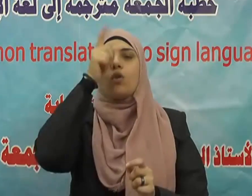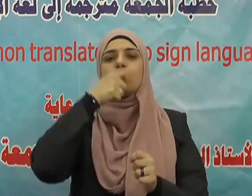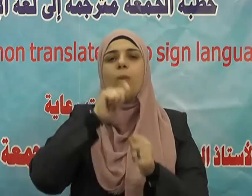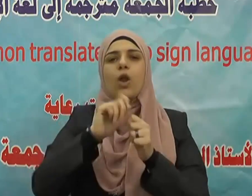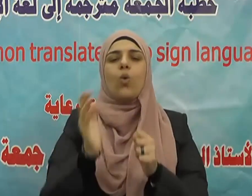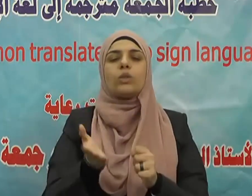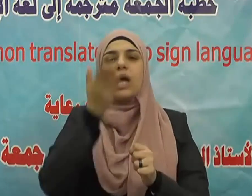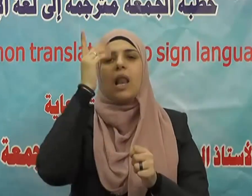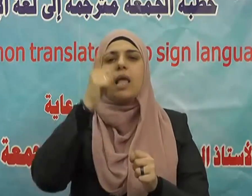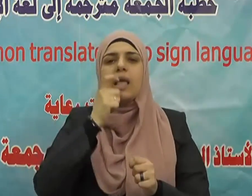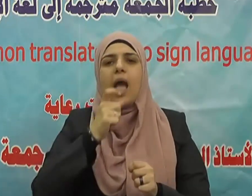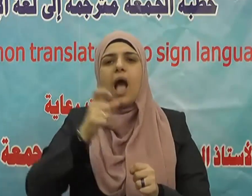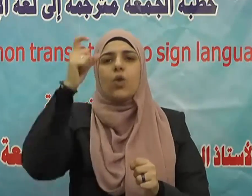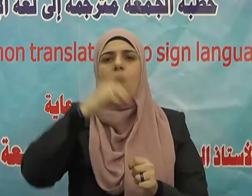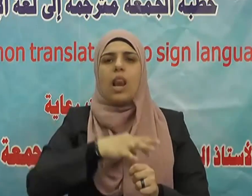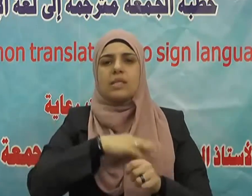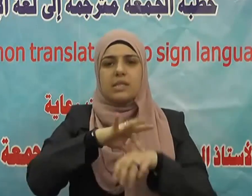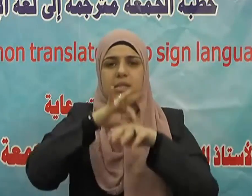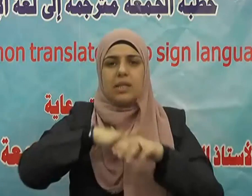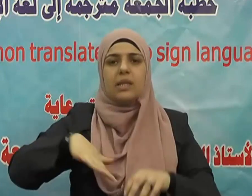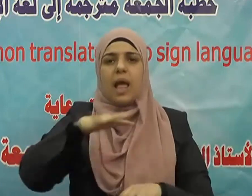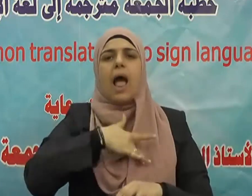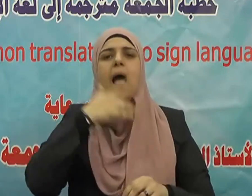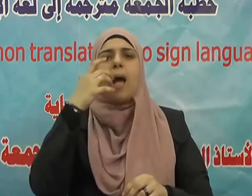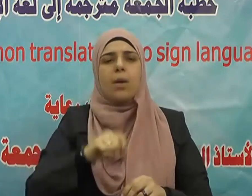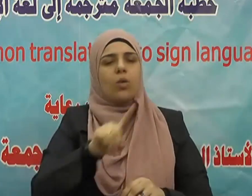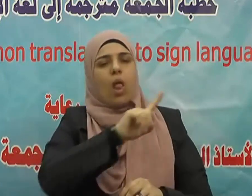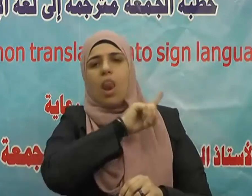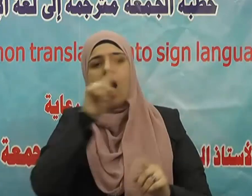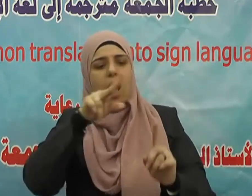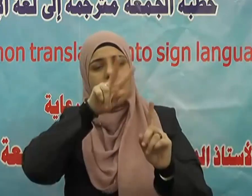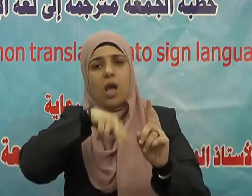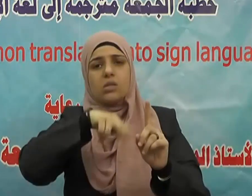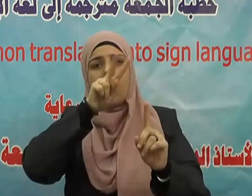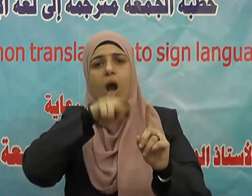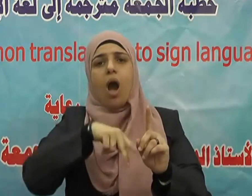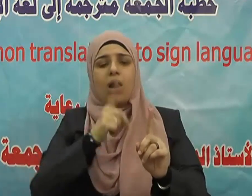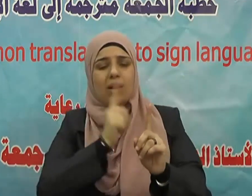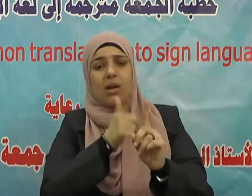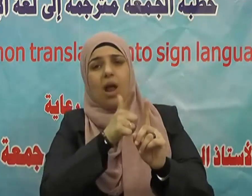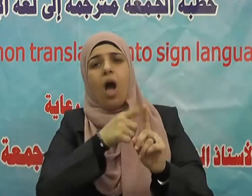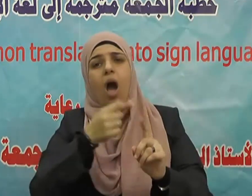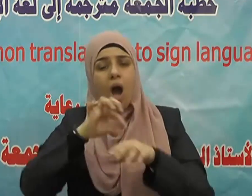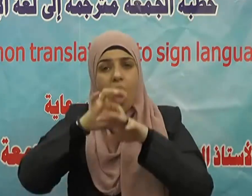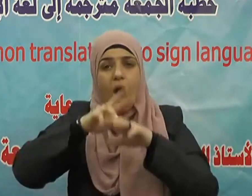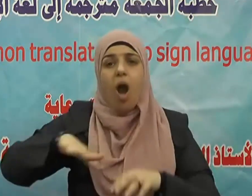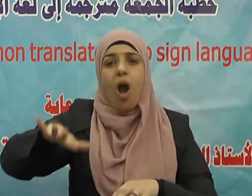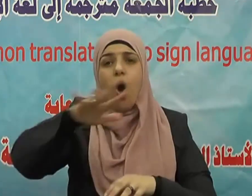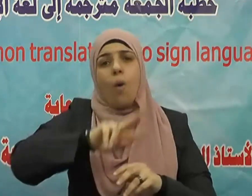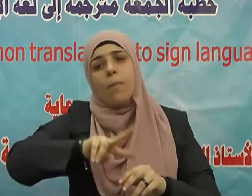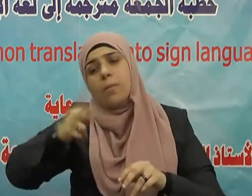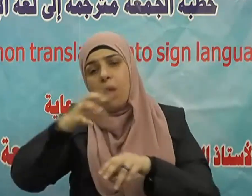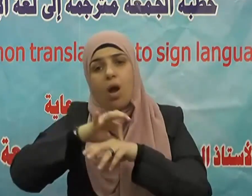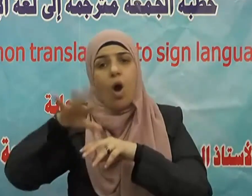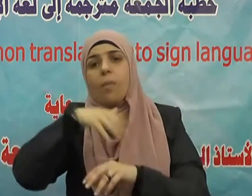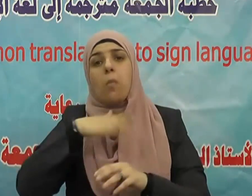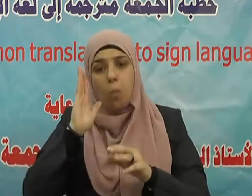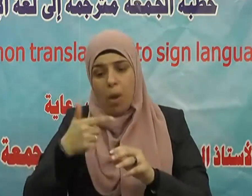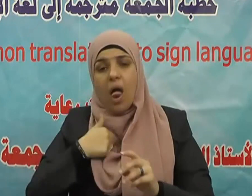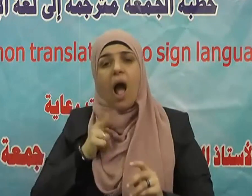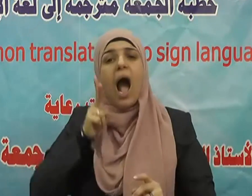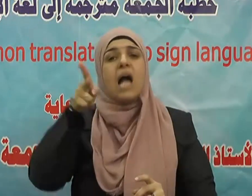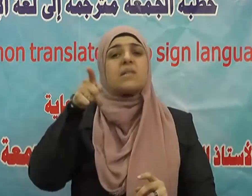إن الله لغني عن صدقة هذا وما فعل هذا الآخر إلا رئاء